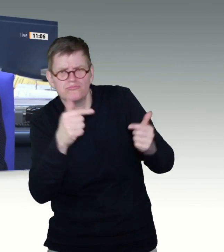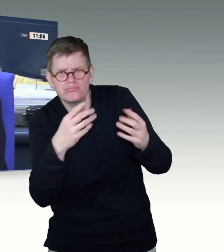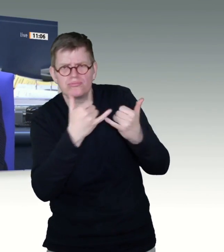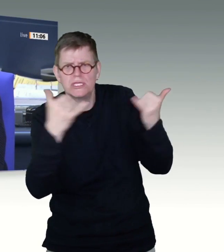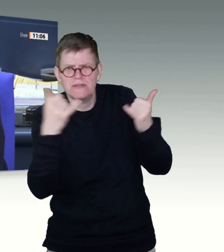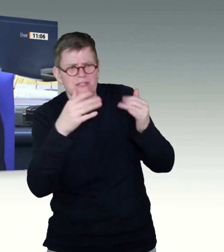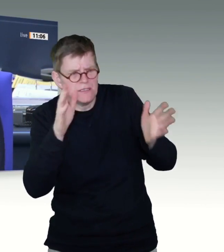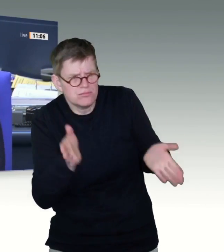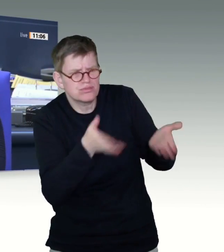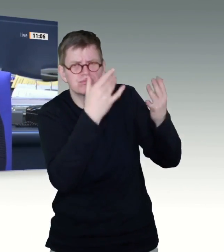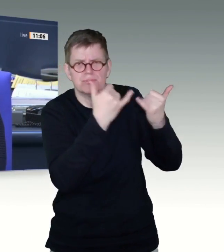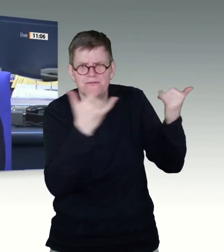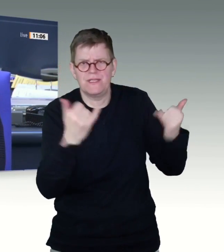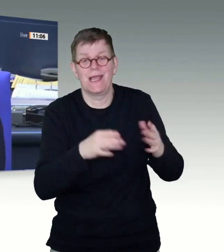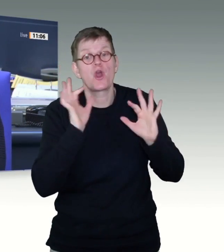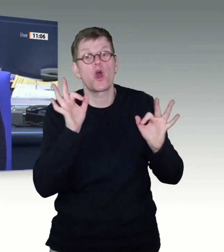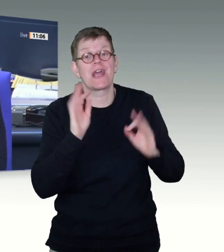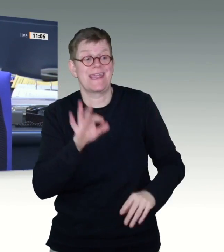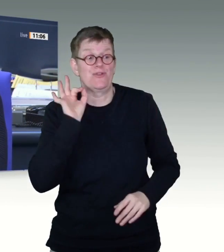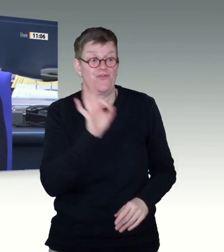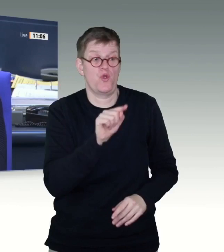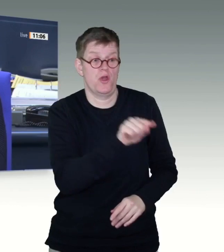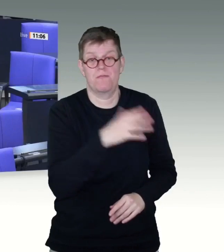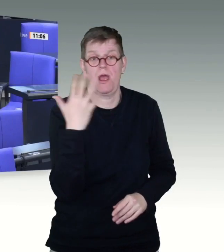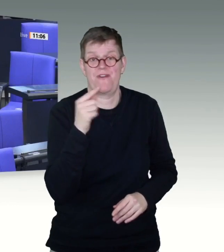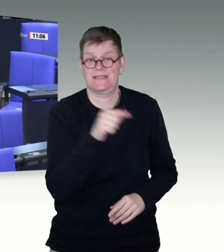Frau Dr. Schmidke. Vielen Dank. Dann nehme ich das mal ab.